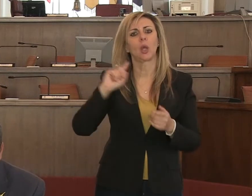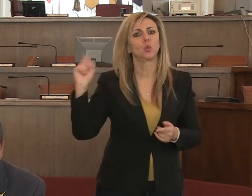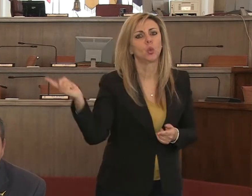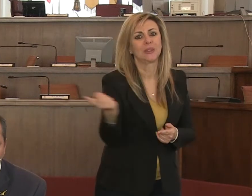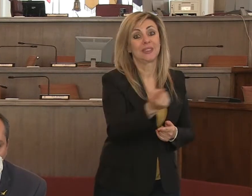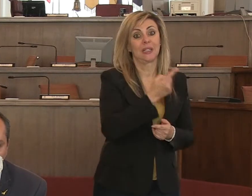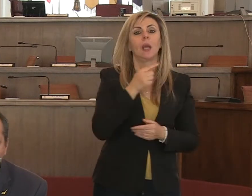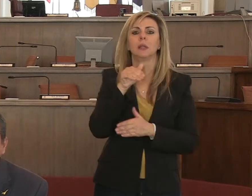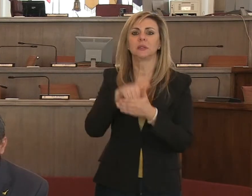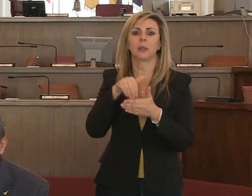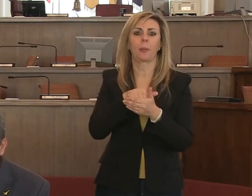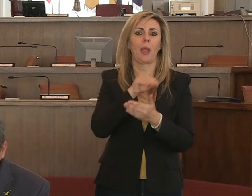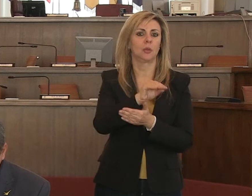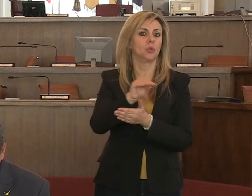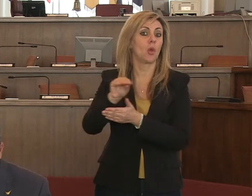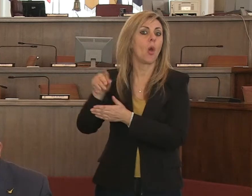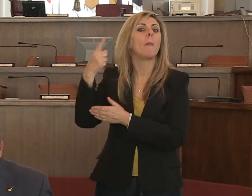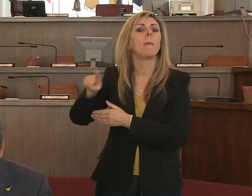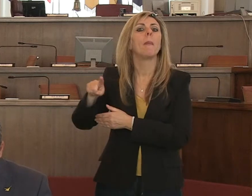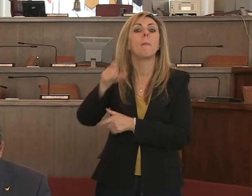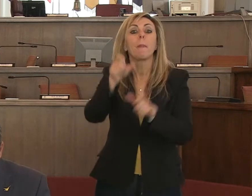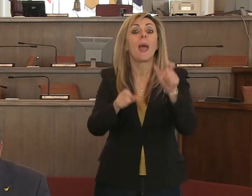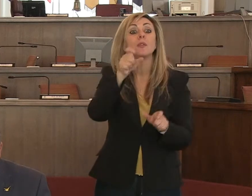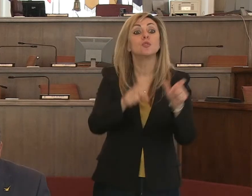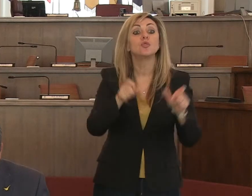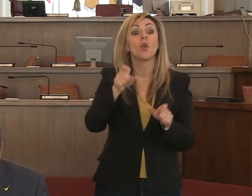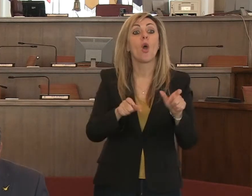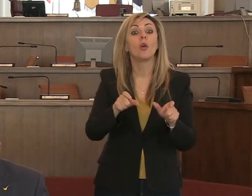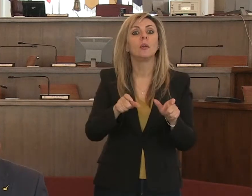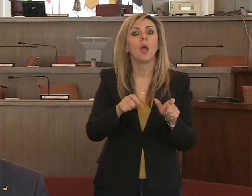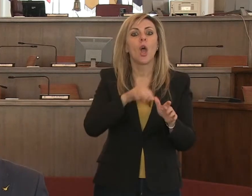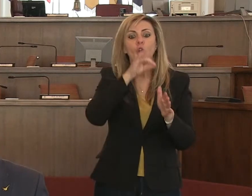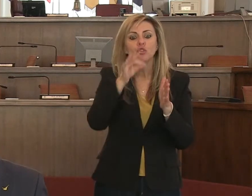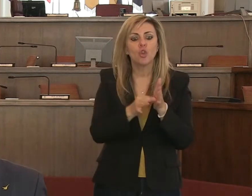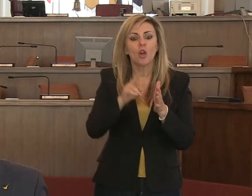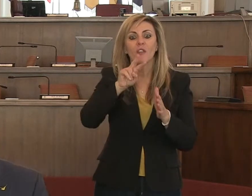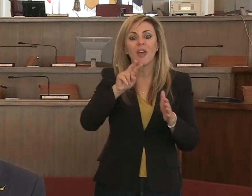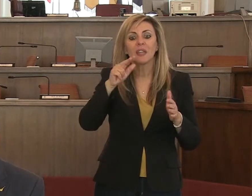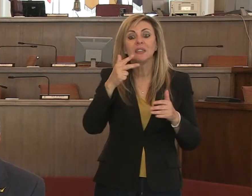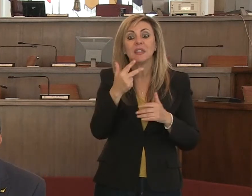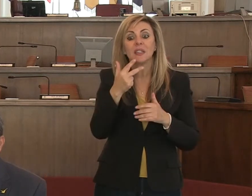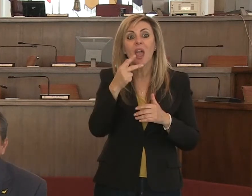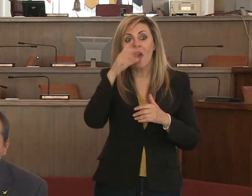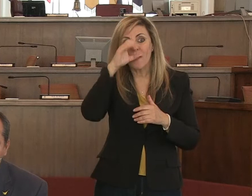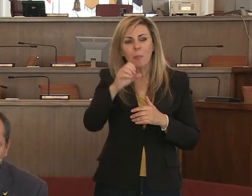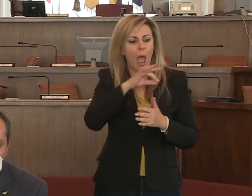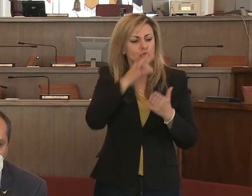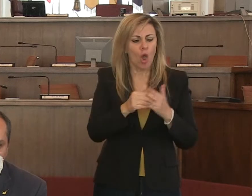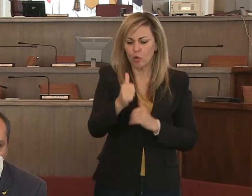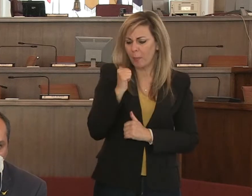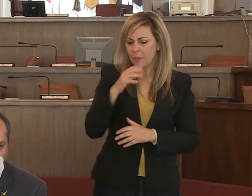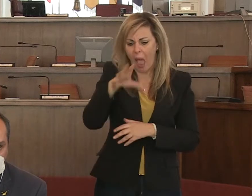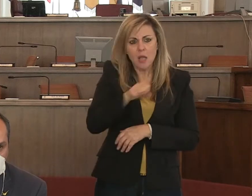la retribuzione a tutte quelle persone che nel giorno del 23 di febbraio anche se a sud del giorno prima